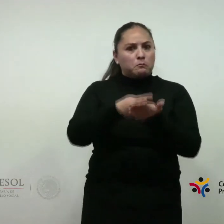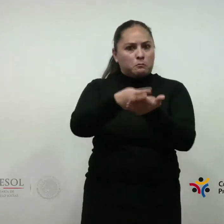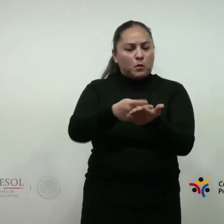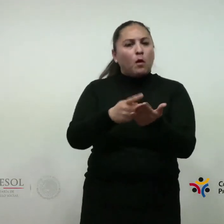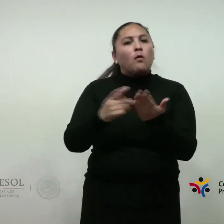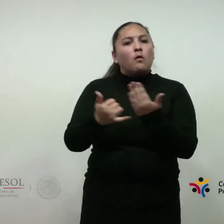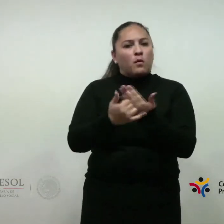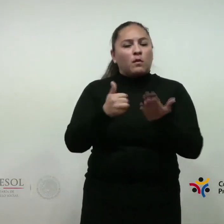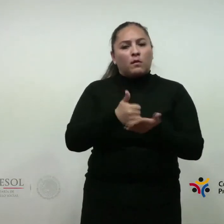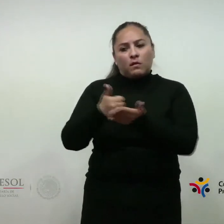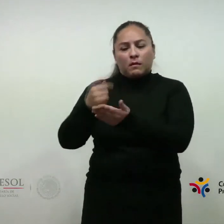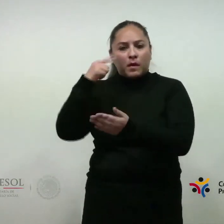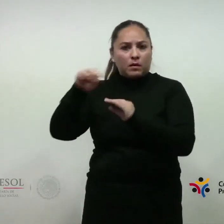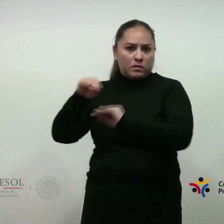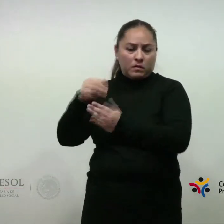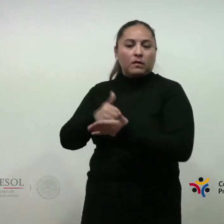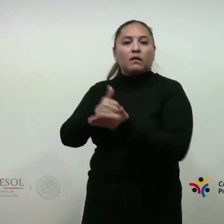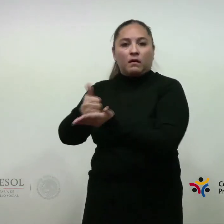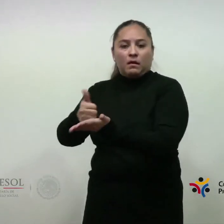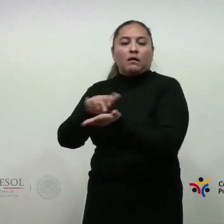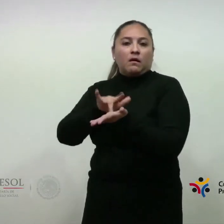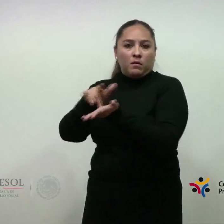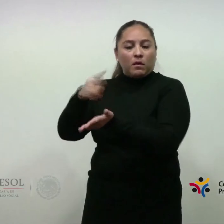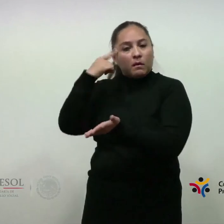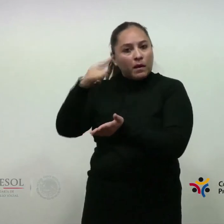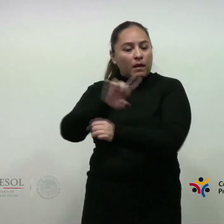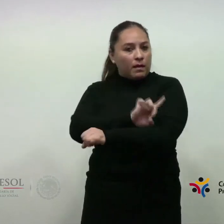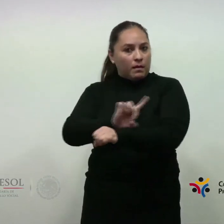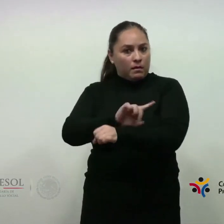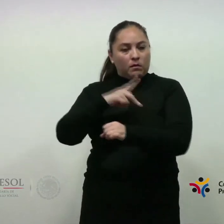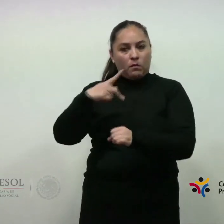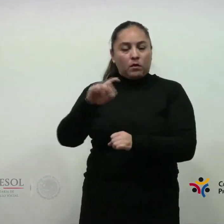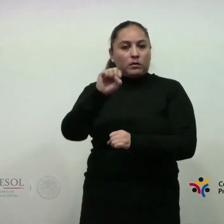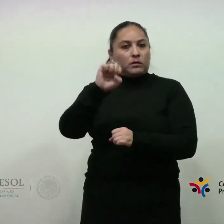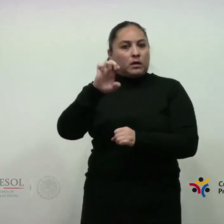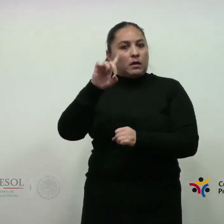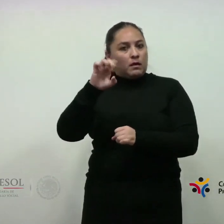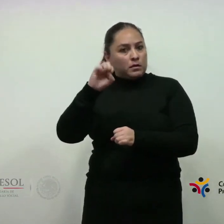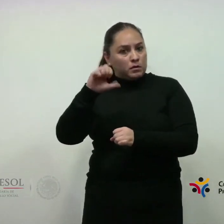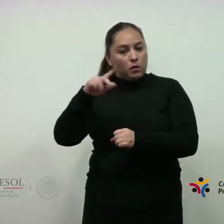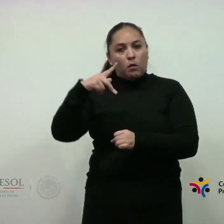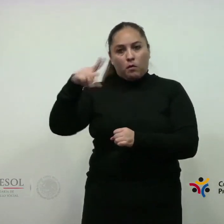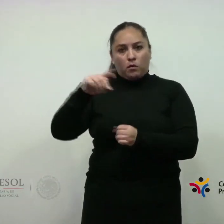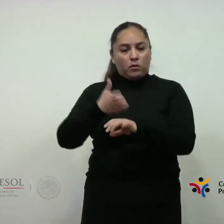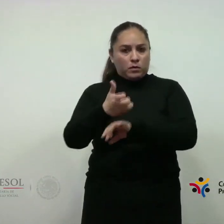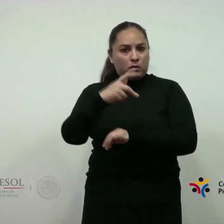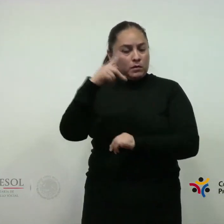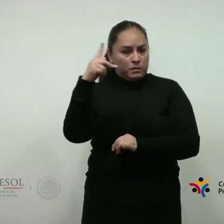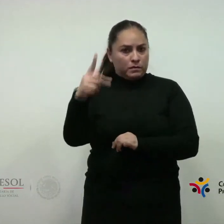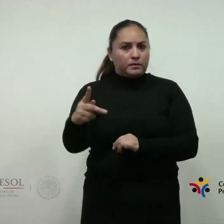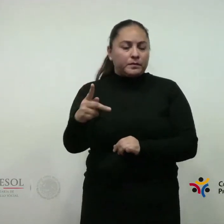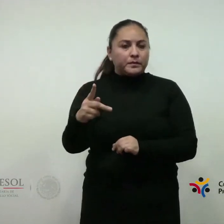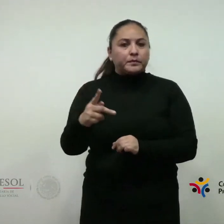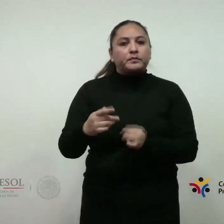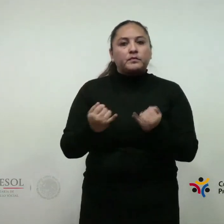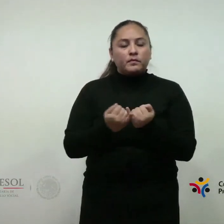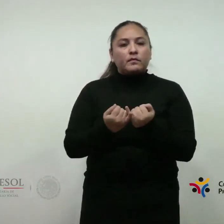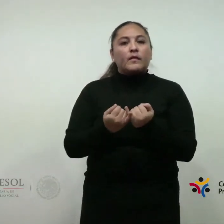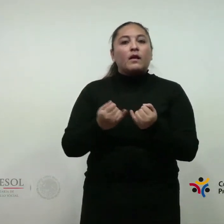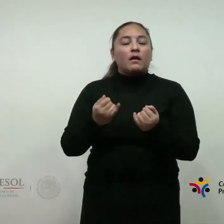para hacer obras para la comunidad en la delegación de la Sede Sol del Estado que les corresponda. B. Contar con estudio